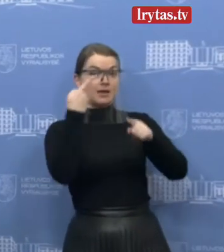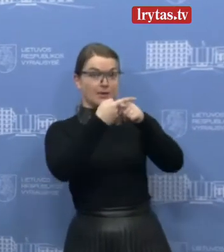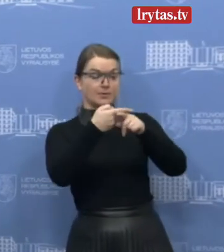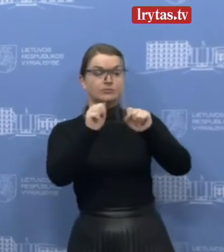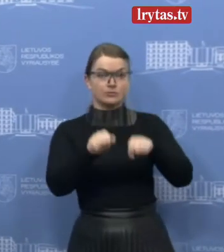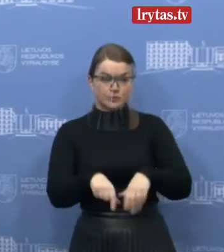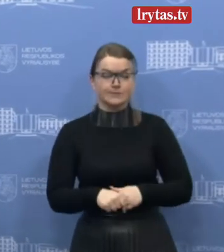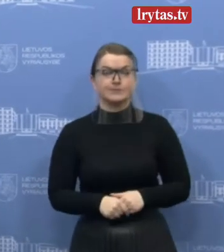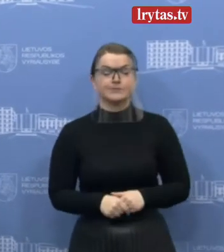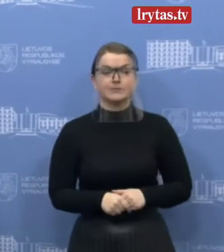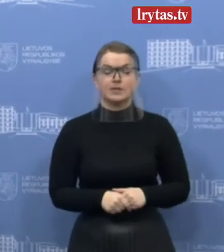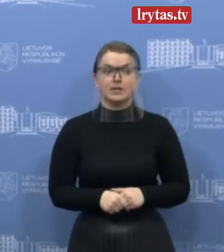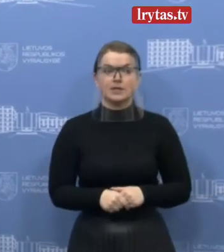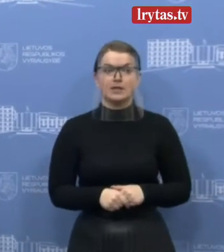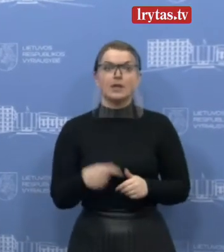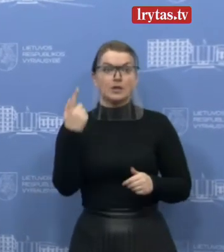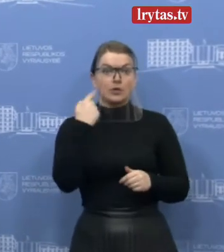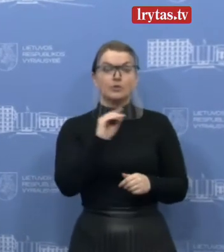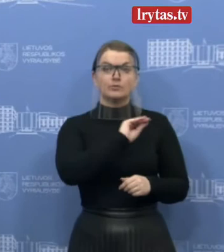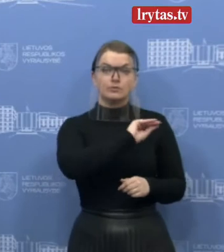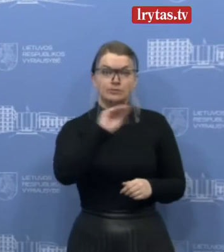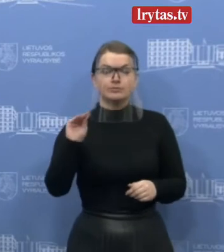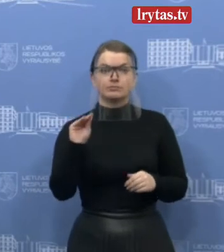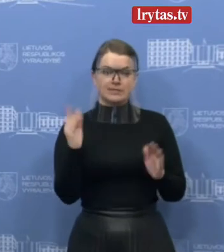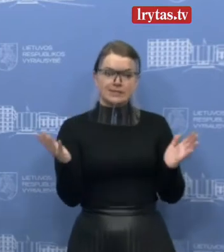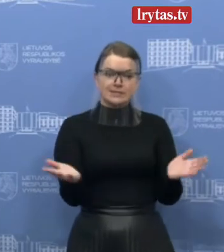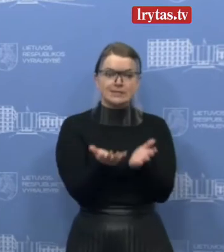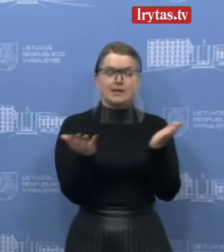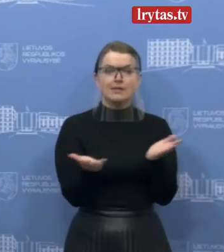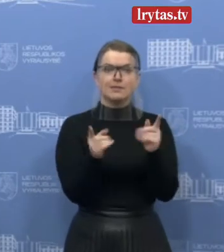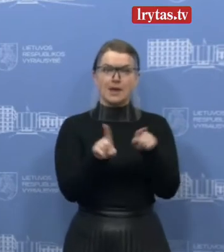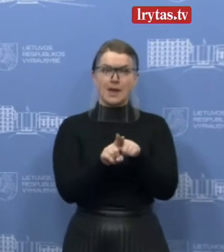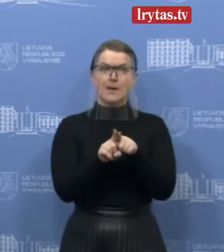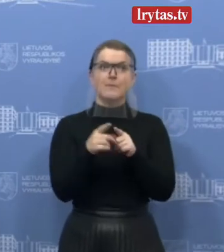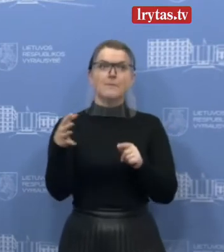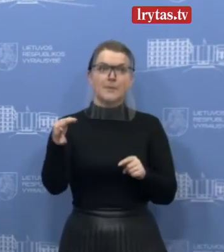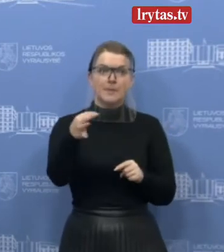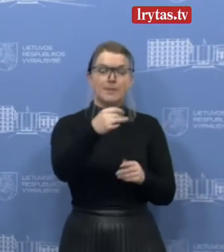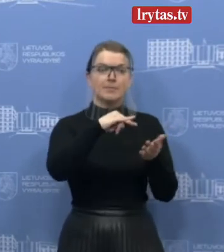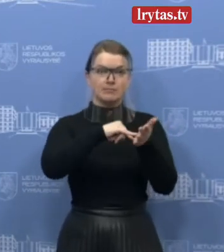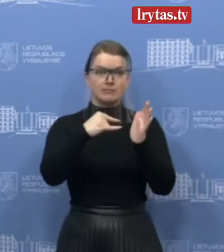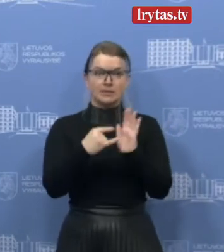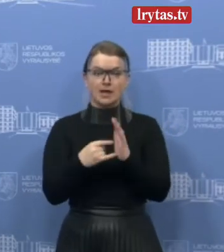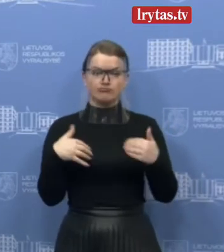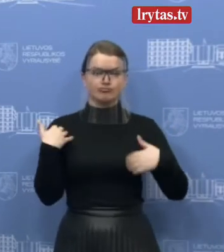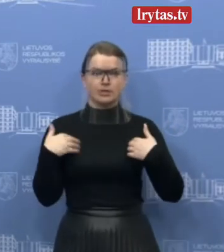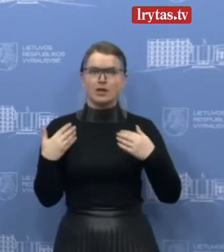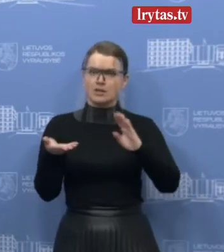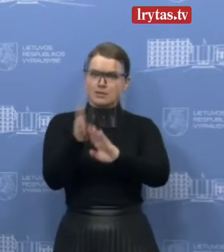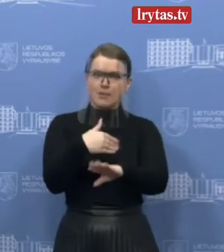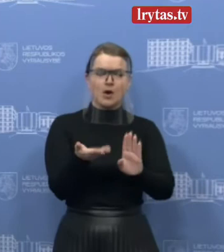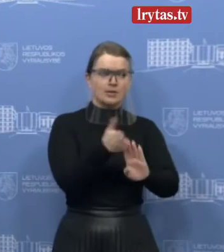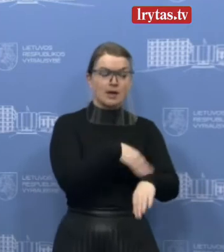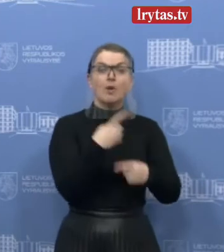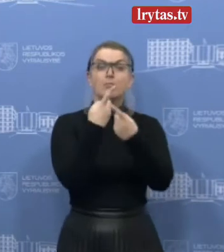ministrą, priminsiu, kad raginimas peržiūrėti kelionės planus ir kuo greišiau grįžti namo, Lietuvos ir